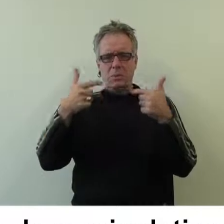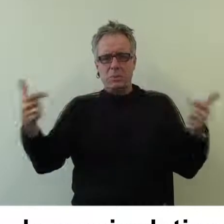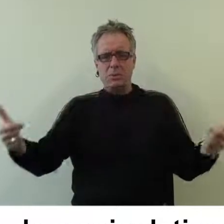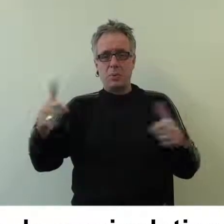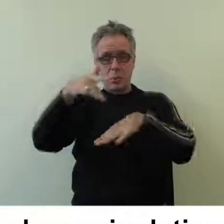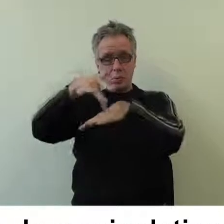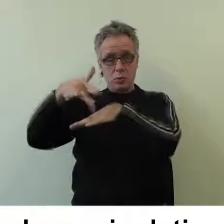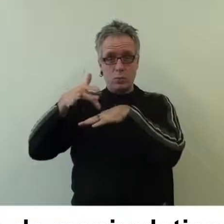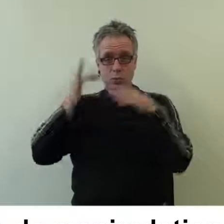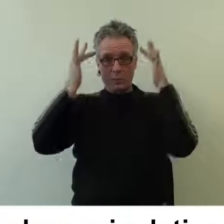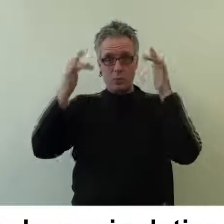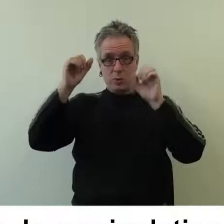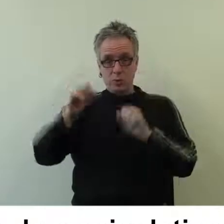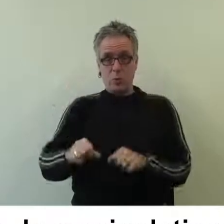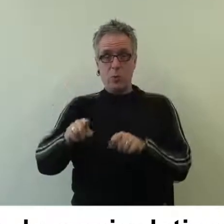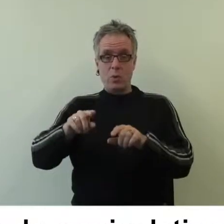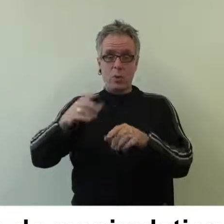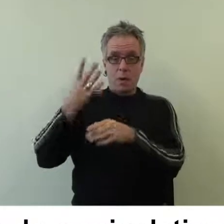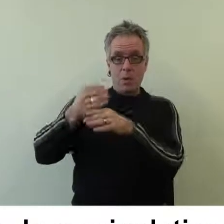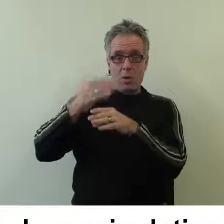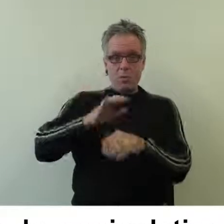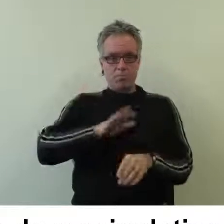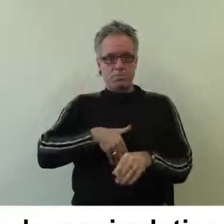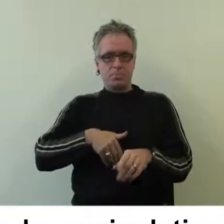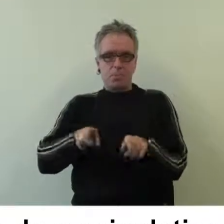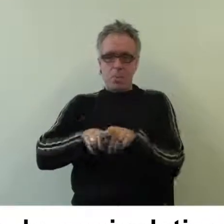'une trentaine de manipulations pour apprendre en s'amusant.